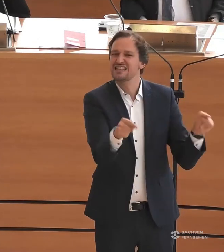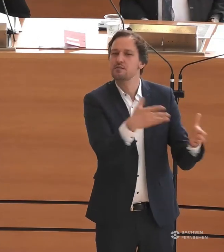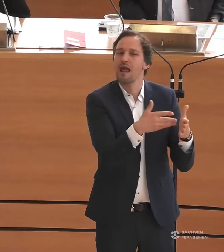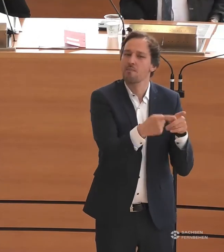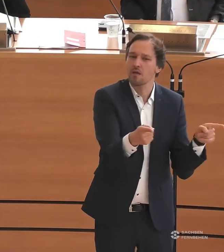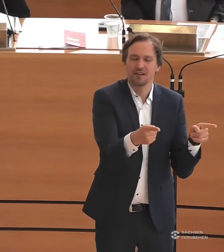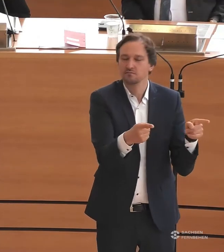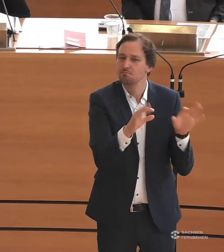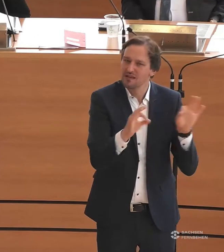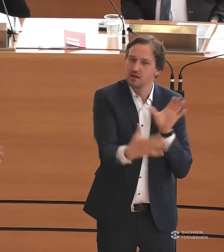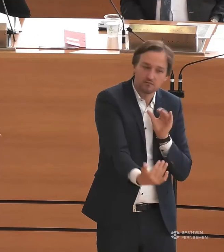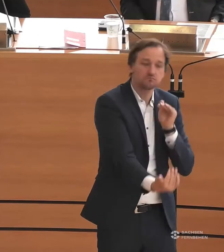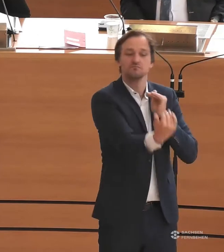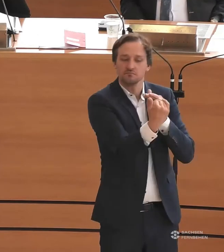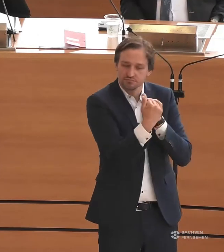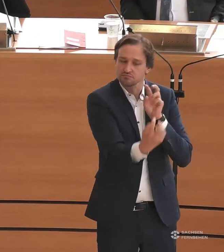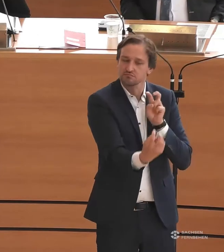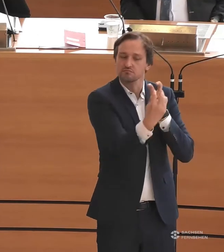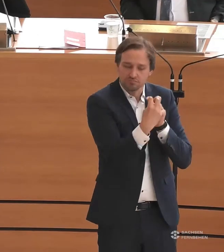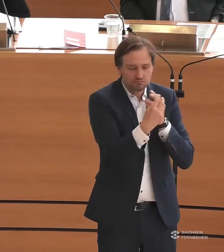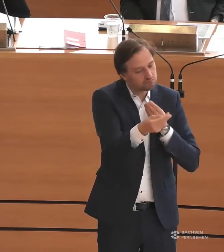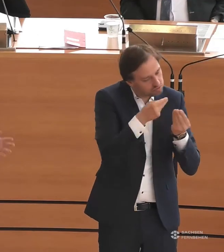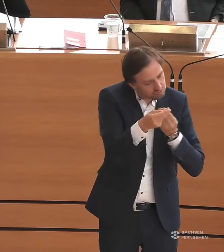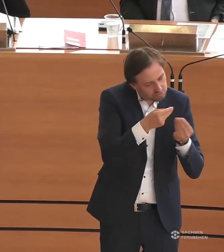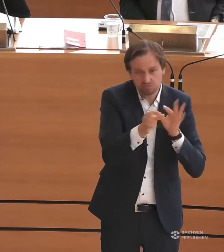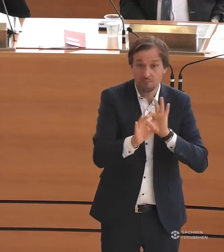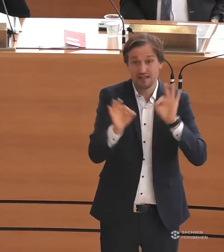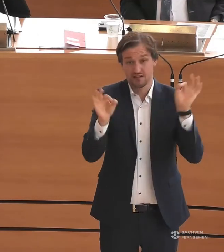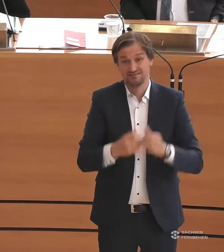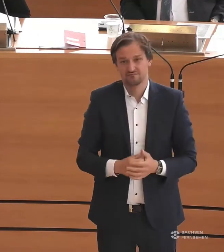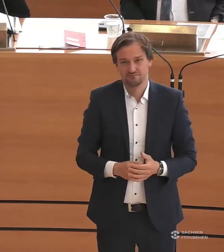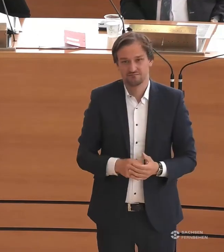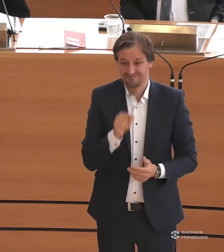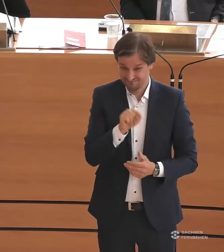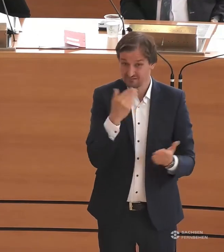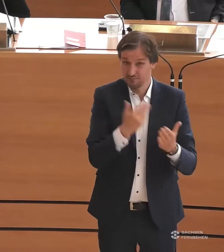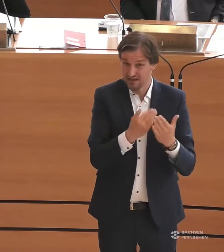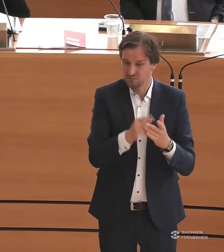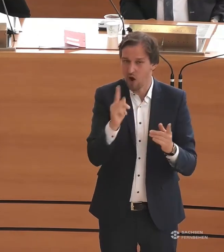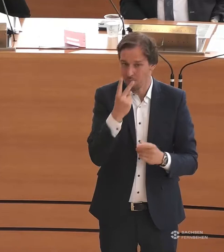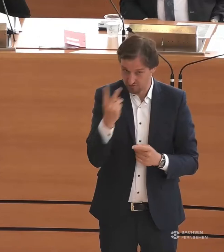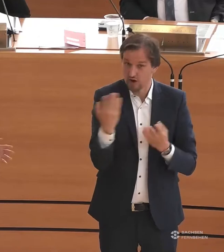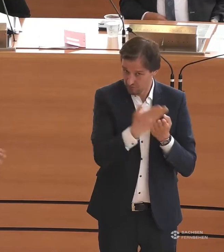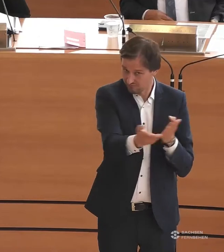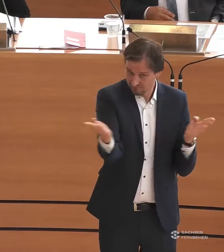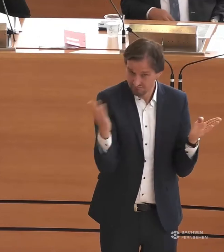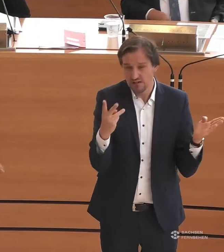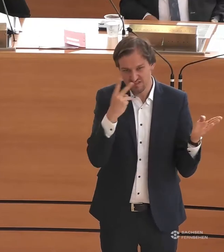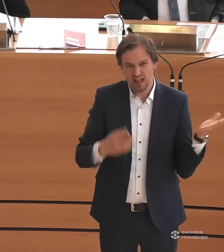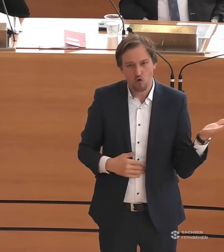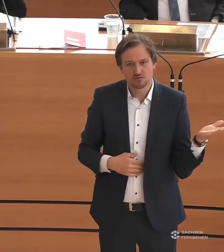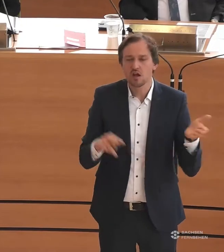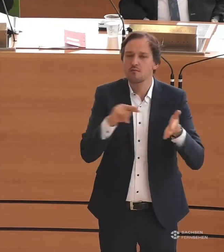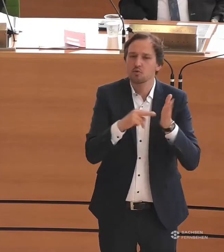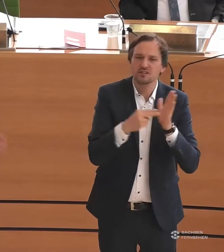mit ihnen. Ja, und an diesem Beispiel müssen wir vielleicht auch einfach nur mal in unsere Runde hier gucken. Wir, die wir hier